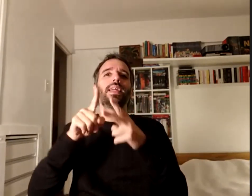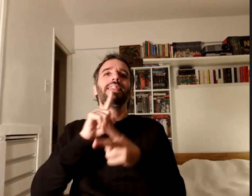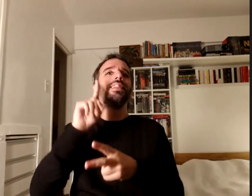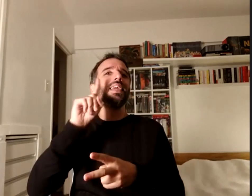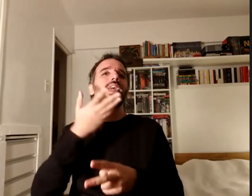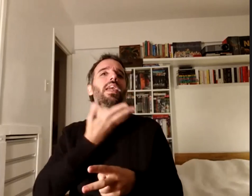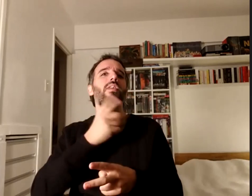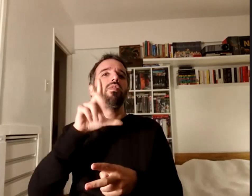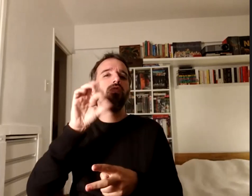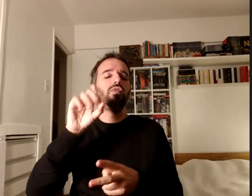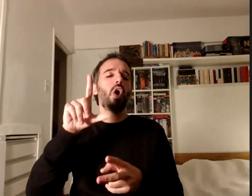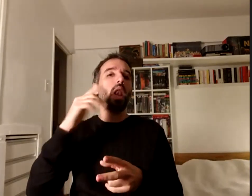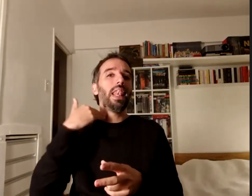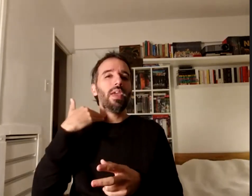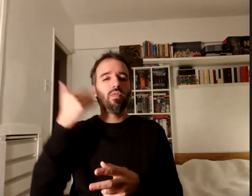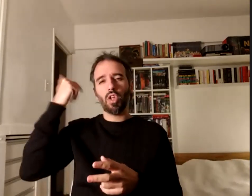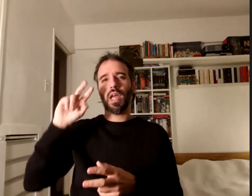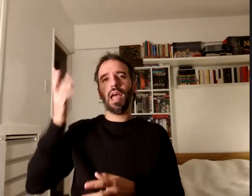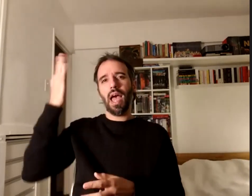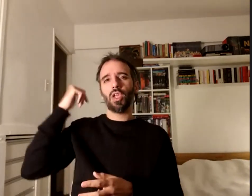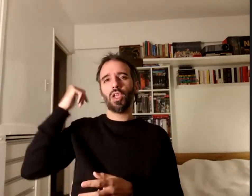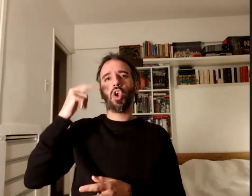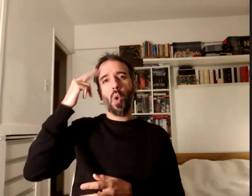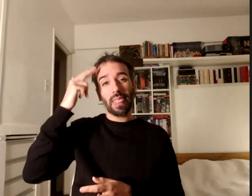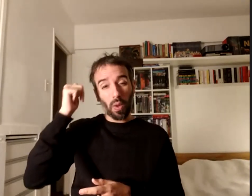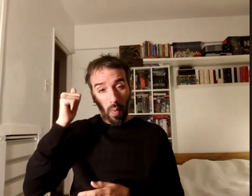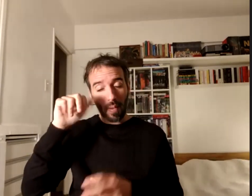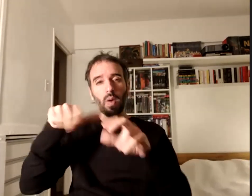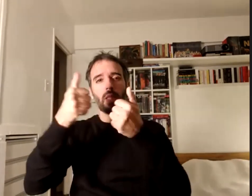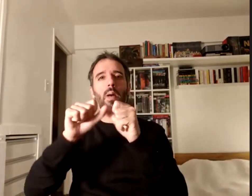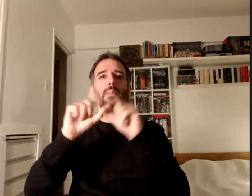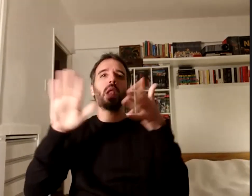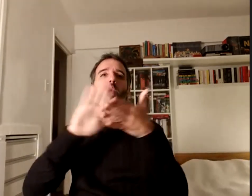99 cuando empezaron a aparecer las nuevas tecnologías el acceso a internet